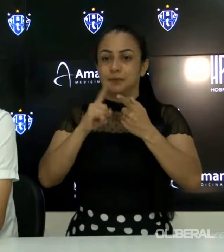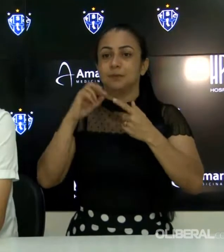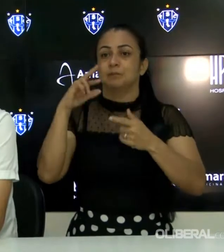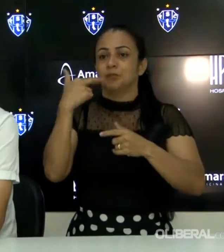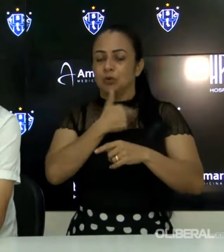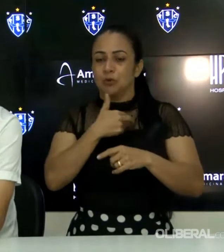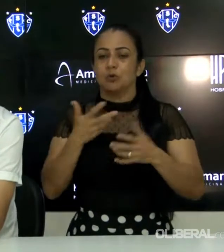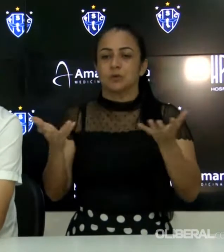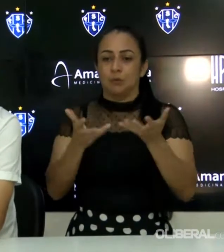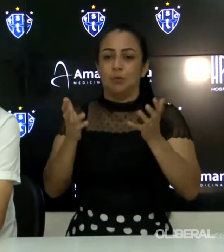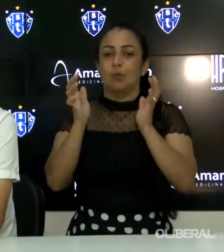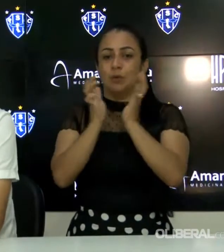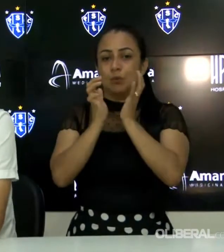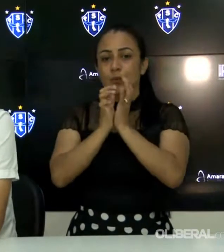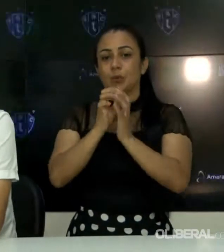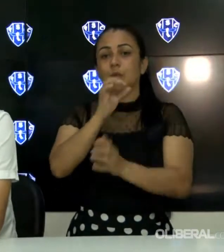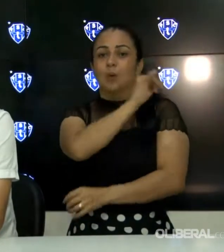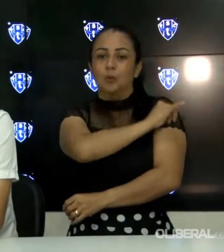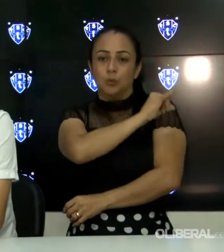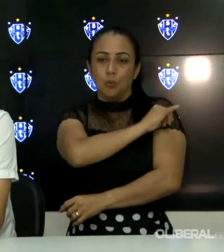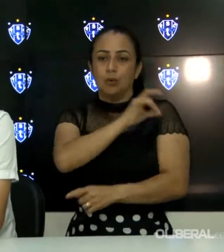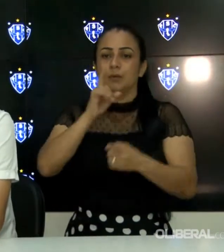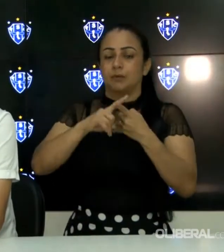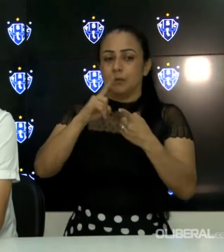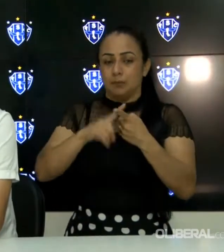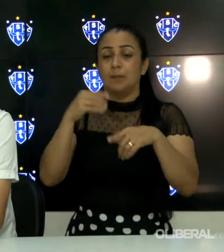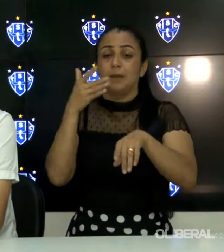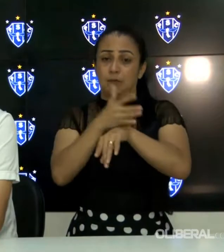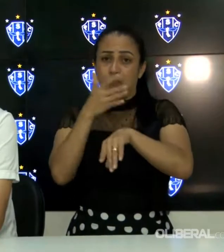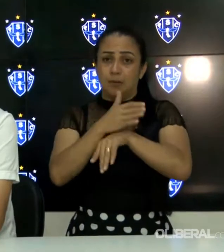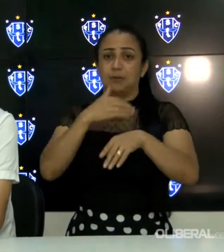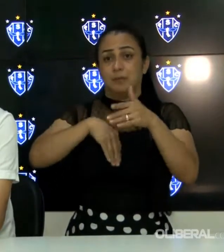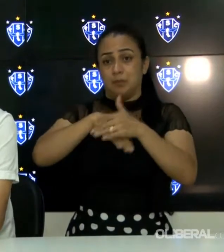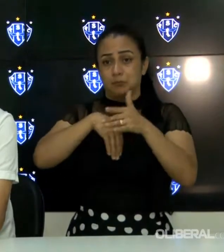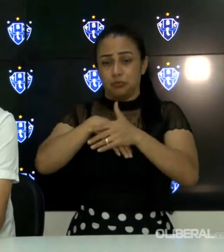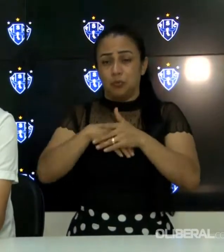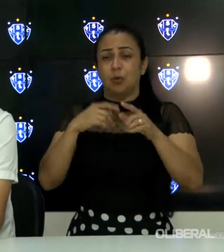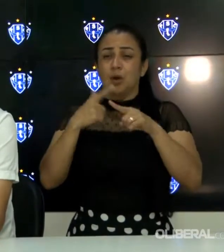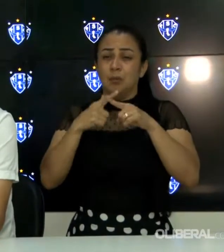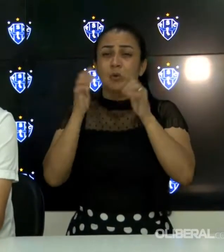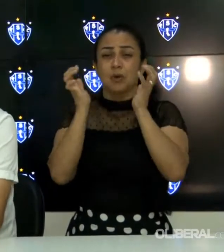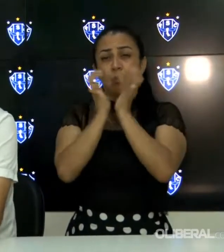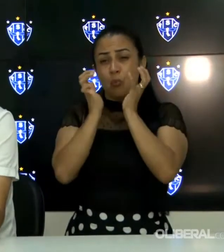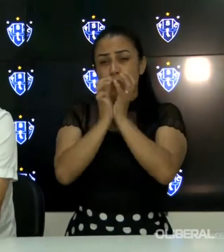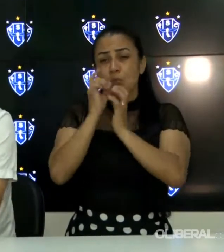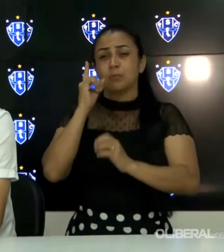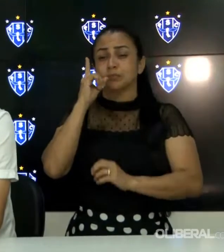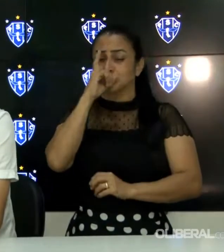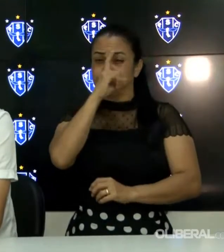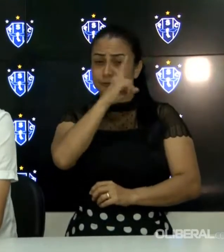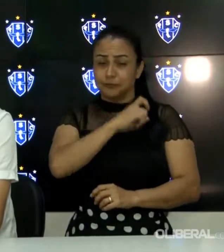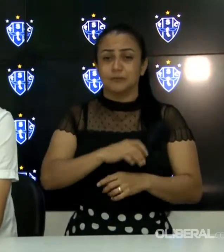o time do Rio, o Volta Redonda, que é um time que joga. Eu acho que pode ser interessante para mim, para a gente, é um time que joga, mas, em alguns momentos,